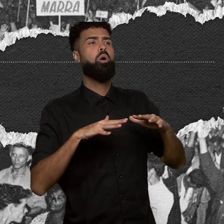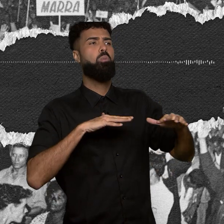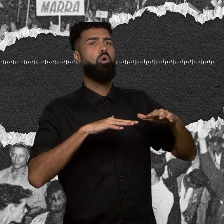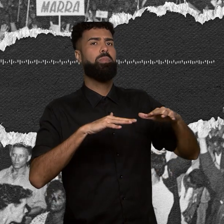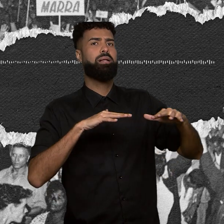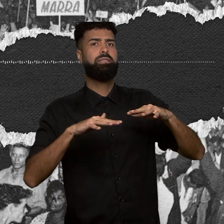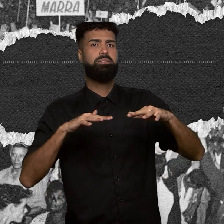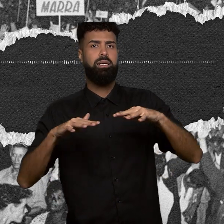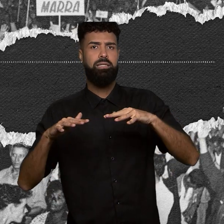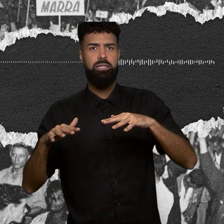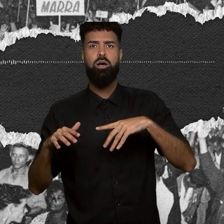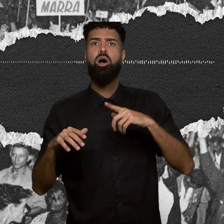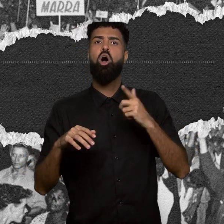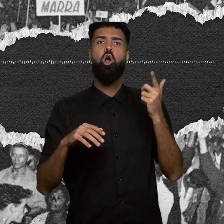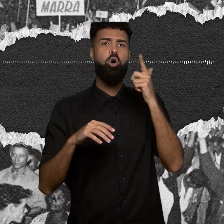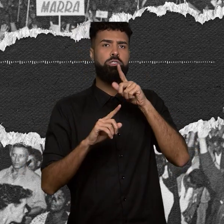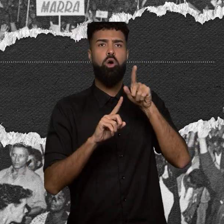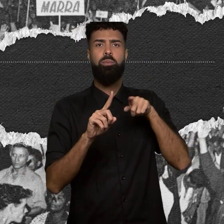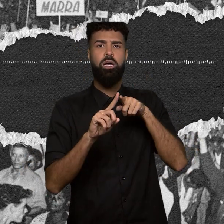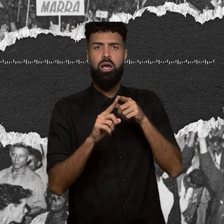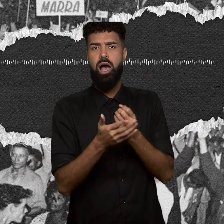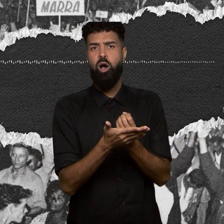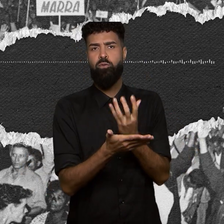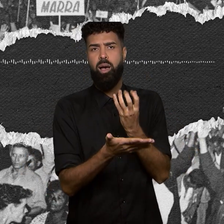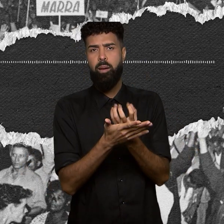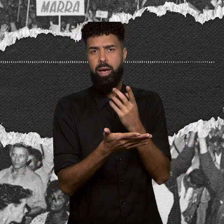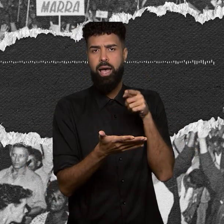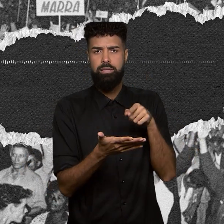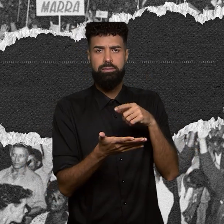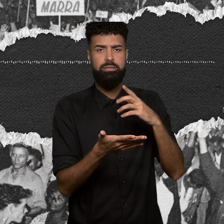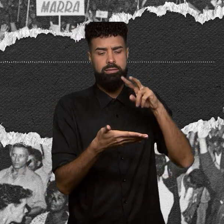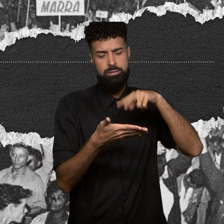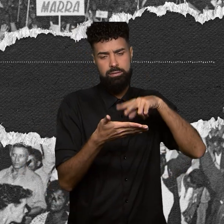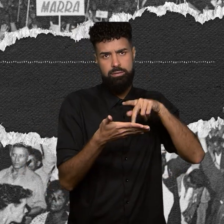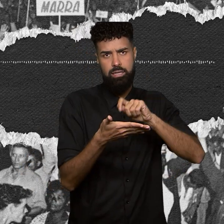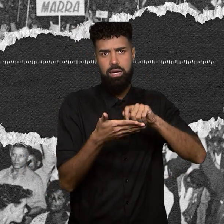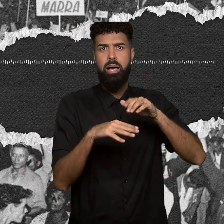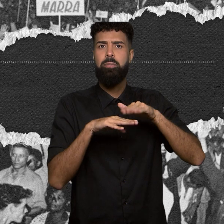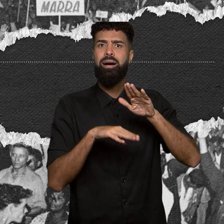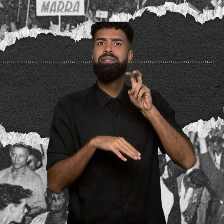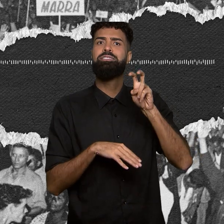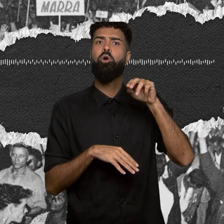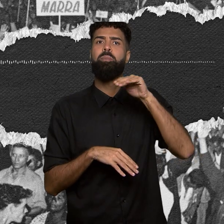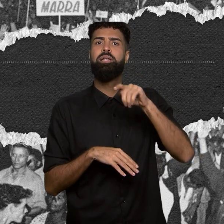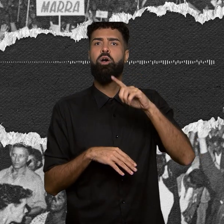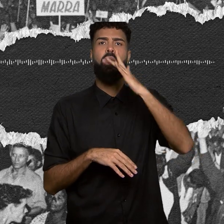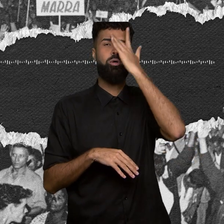para alfabetizar mais de 5 milhões de